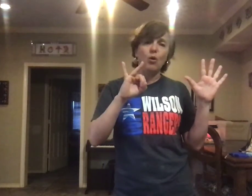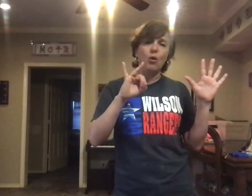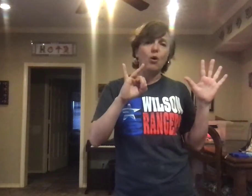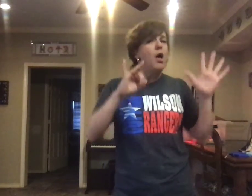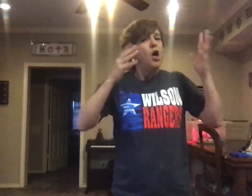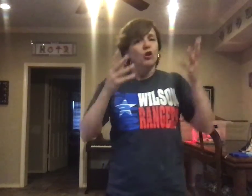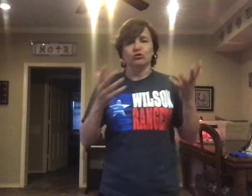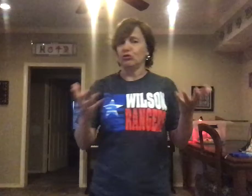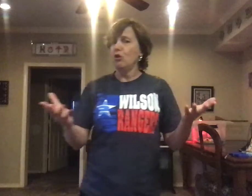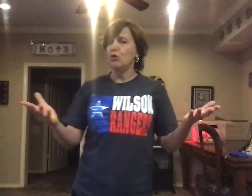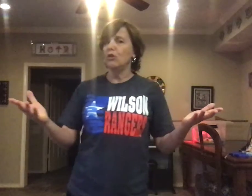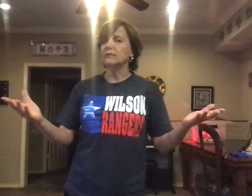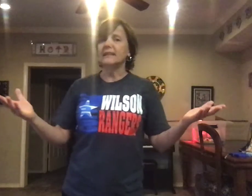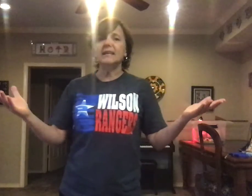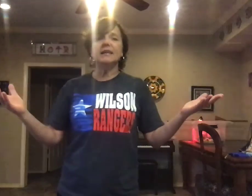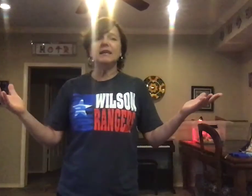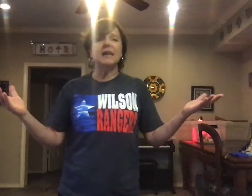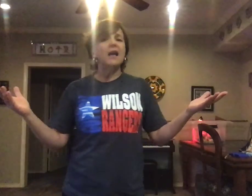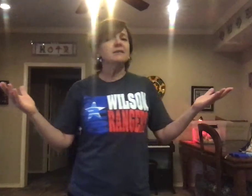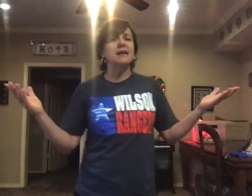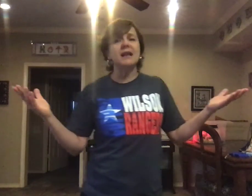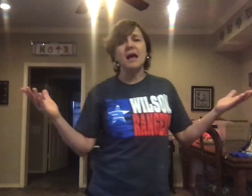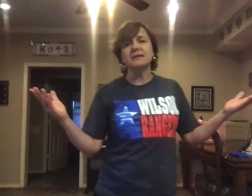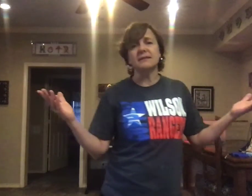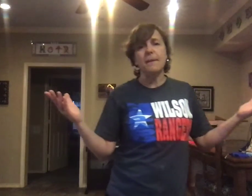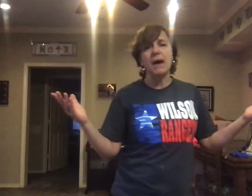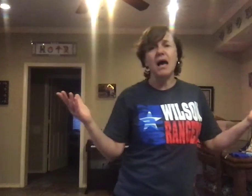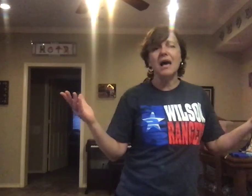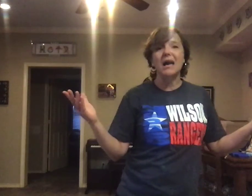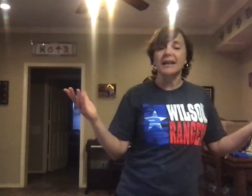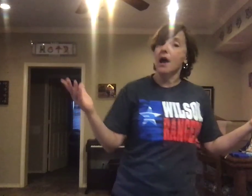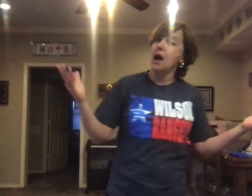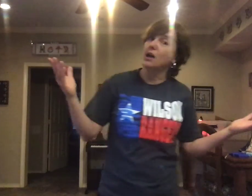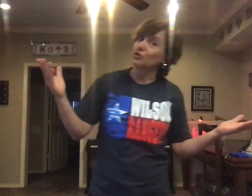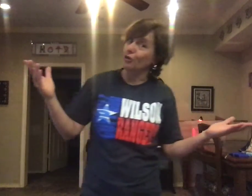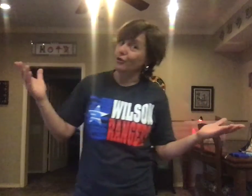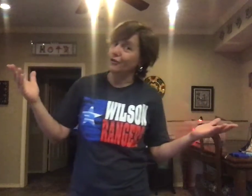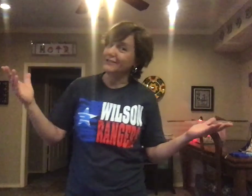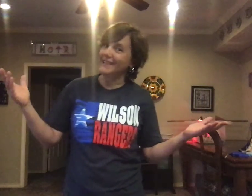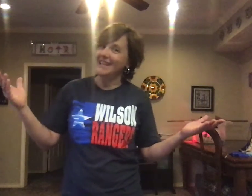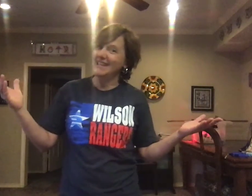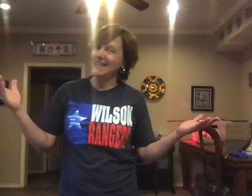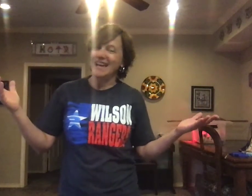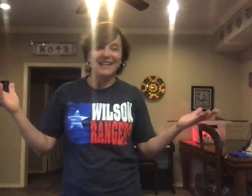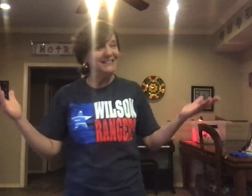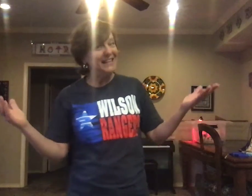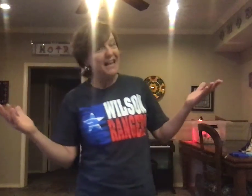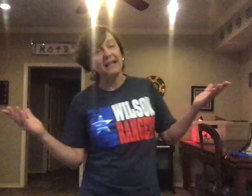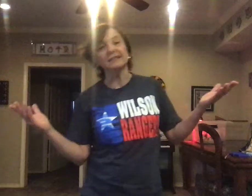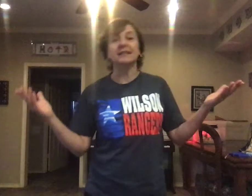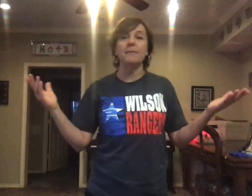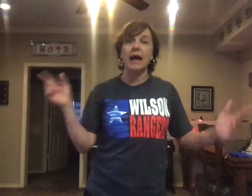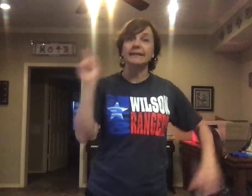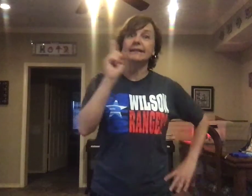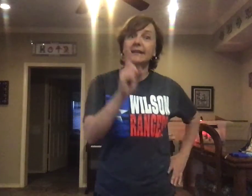Son los días de la semana, son los días de la semana.